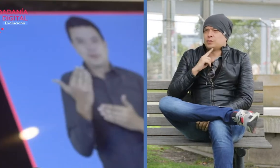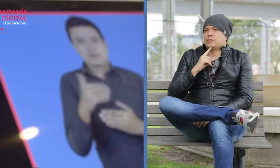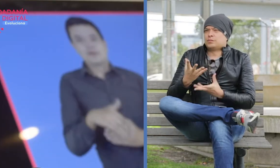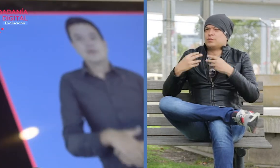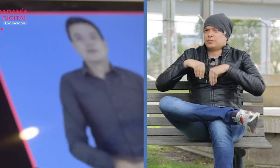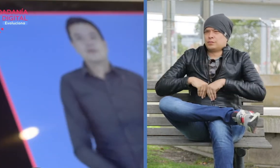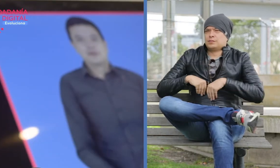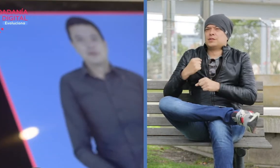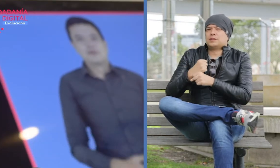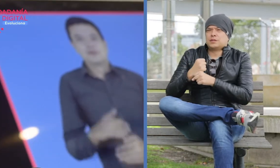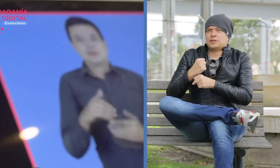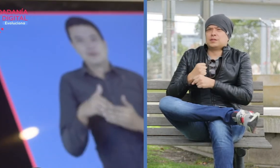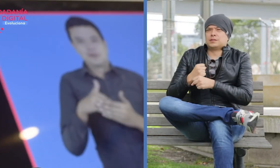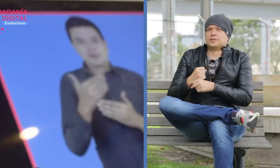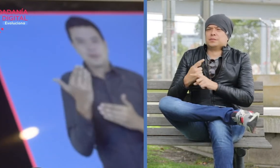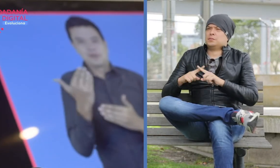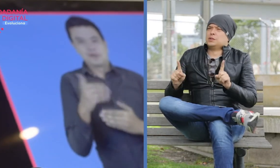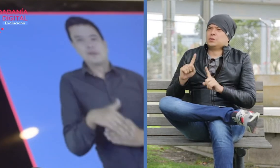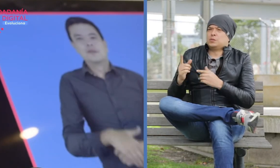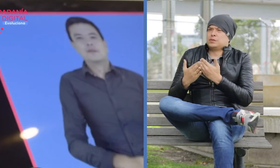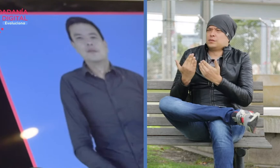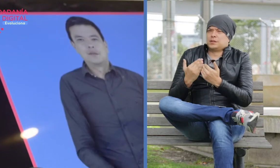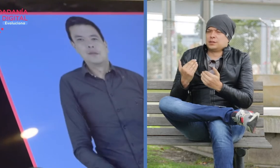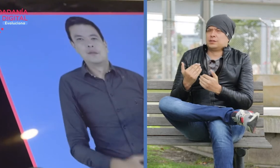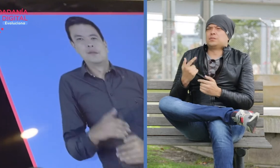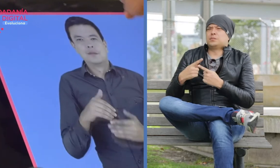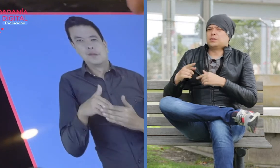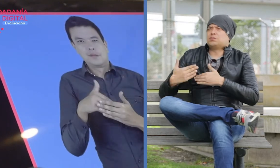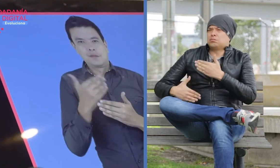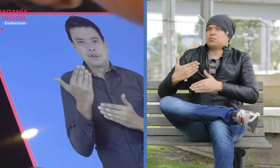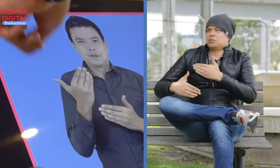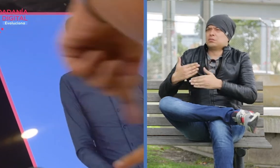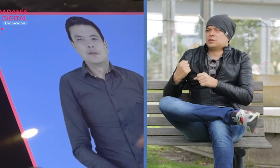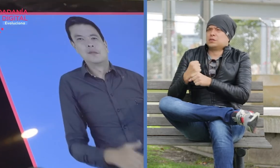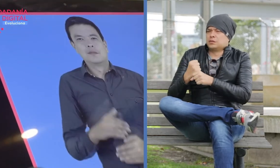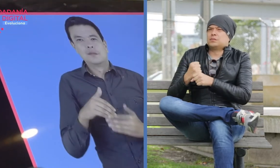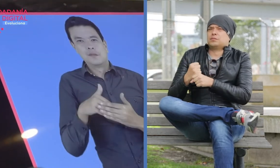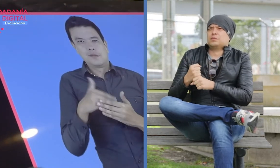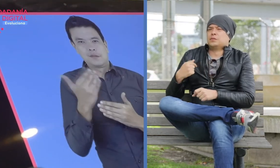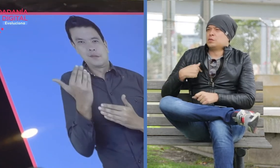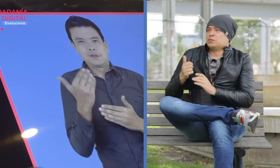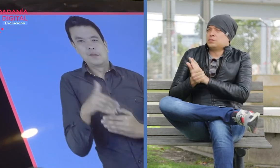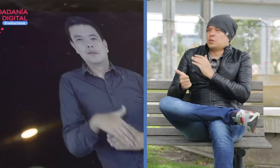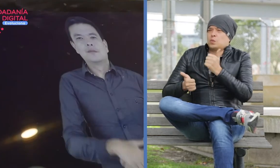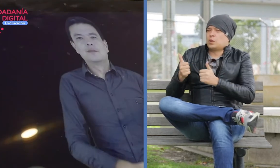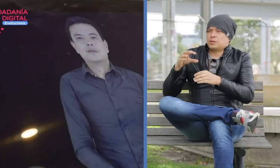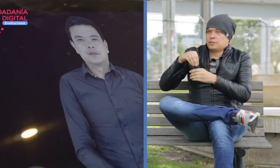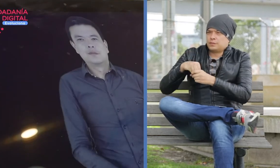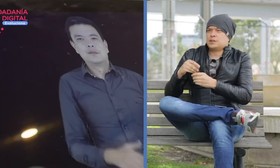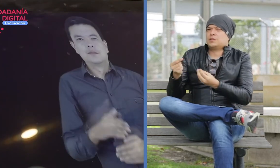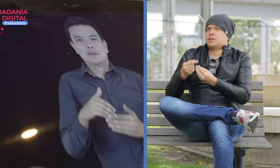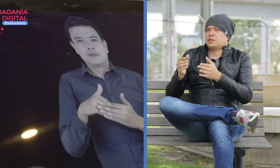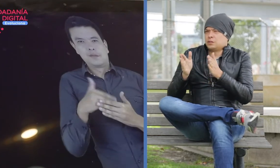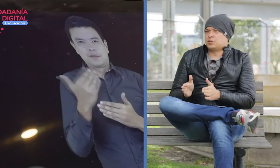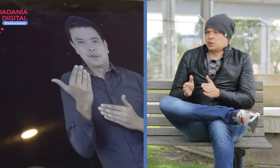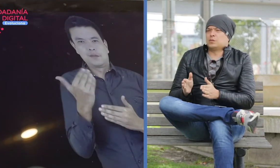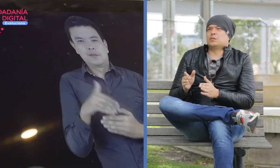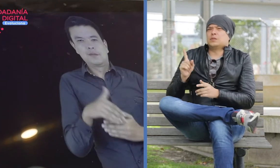trabajado también para la comunidad sorda. No es un proceso fácil. He tenido que desarrollar diferentes habilidades, entre